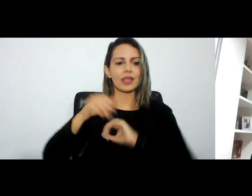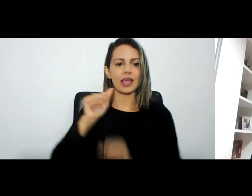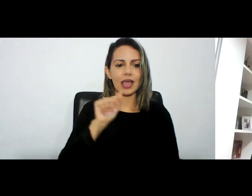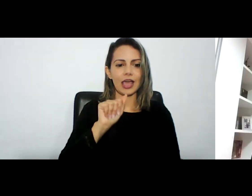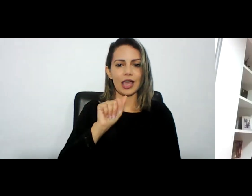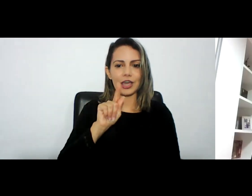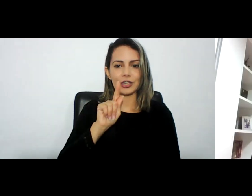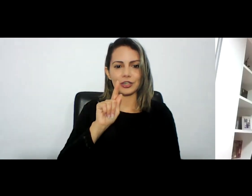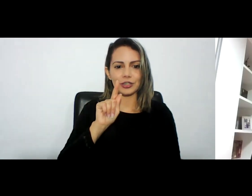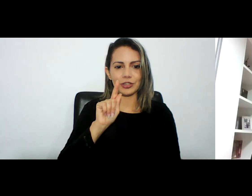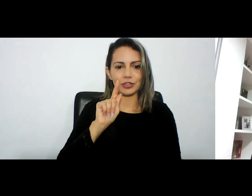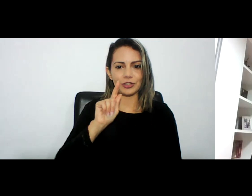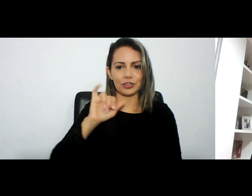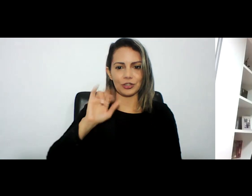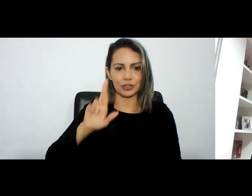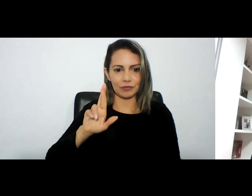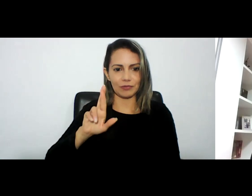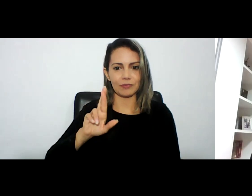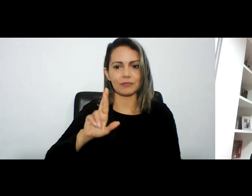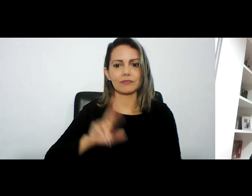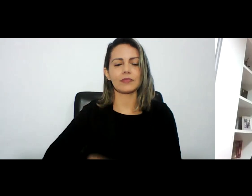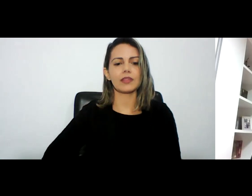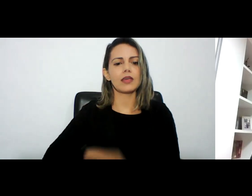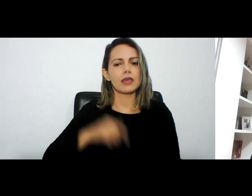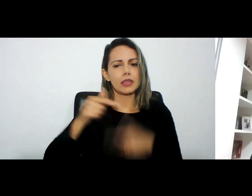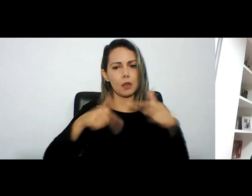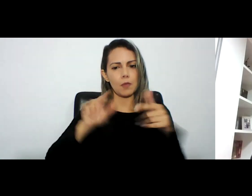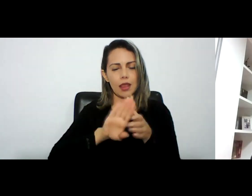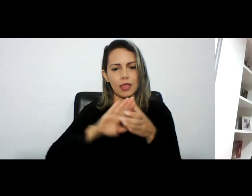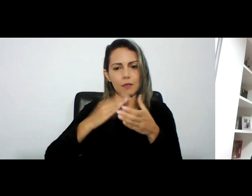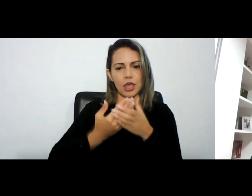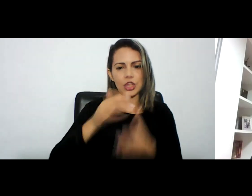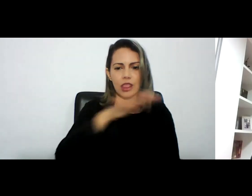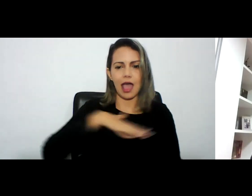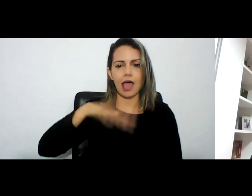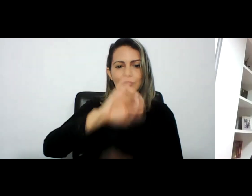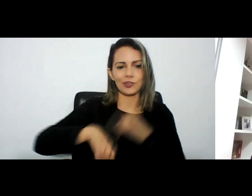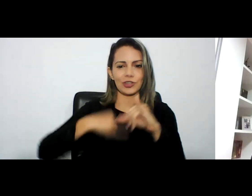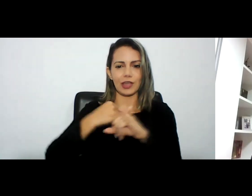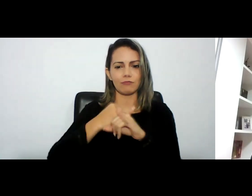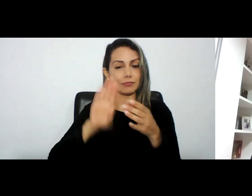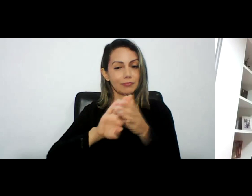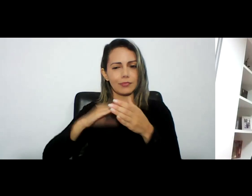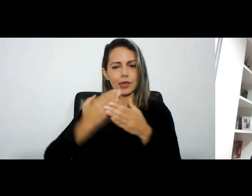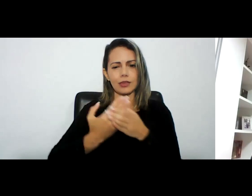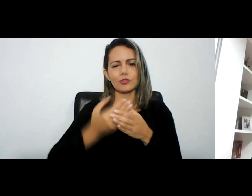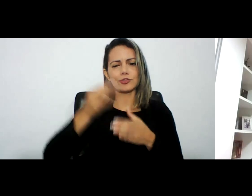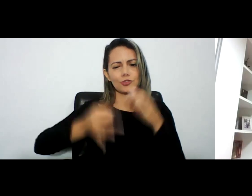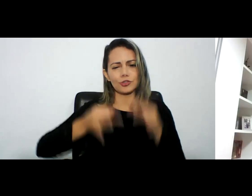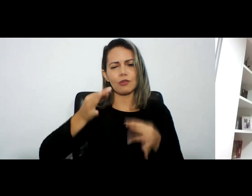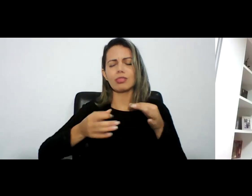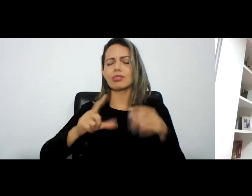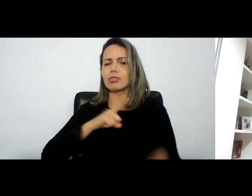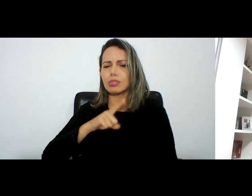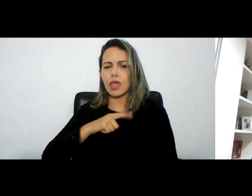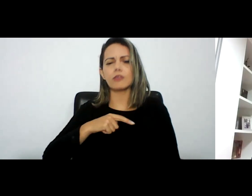do foro permanente da justiça na era digital da Emerge Emerge que eu guardo um carinho enorme no meu coração